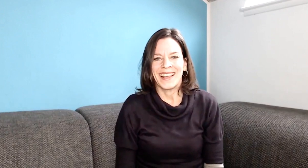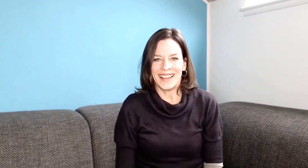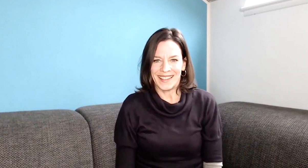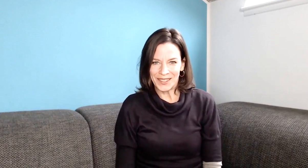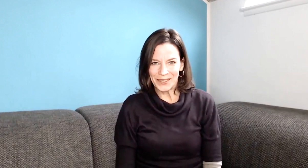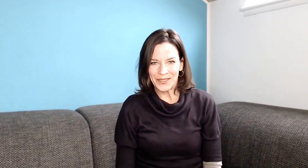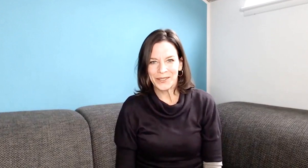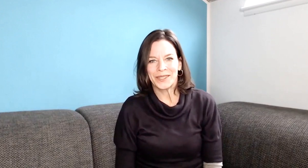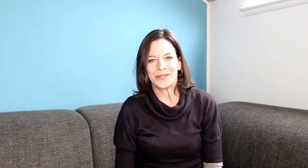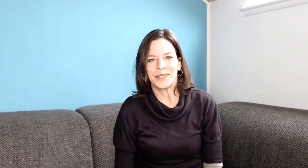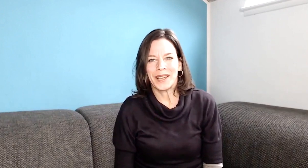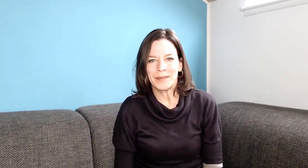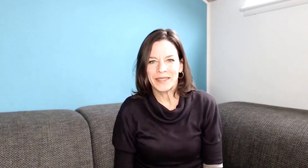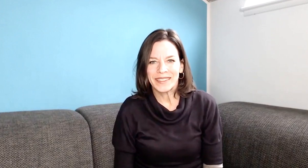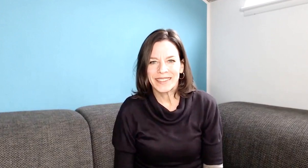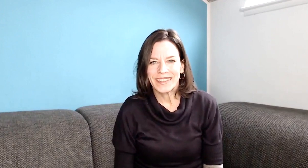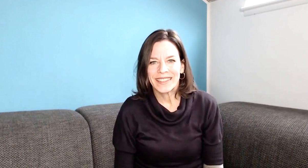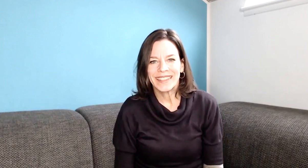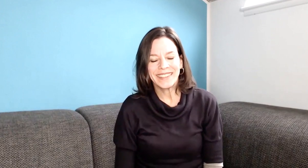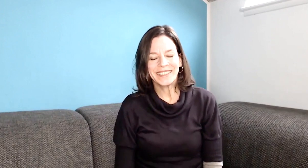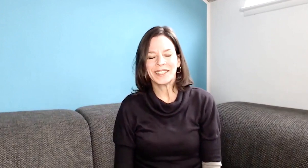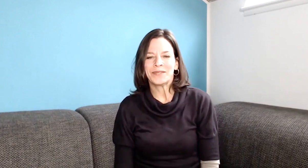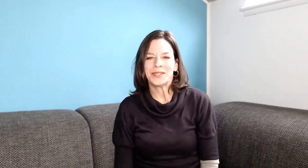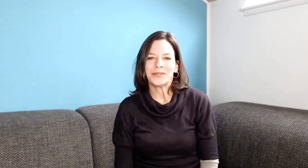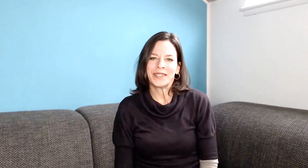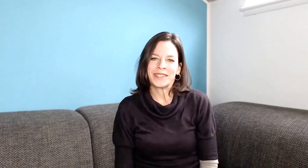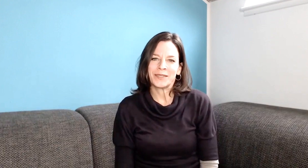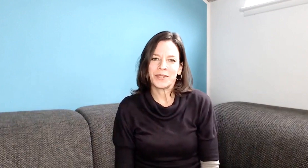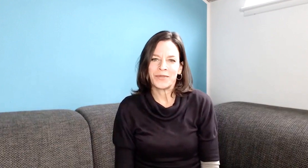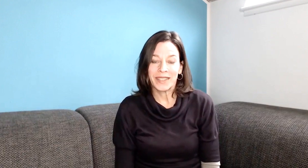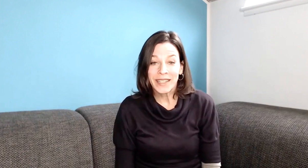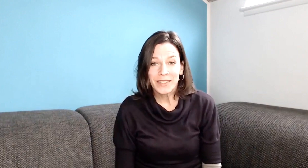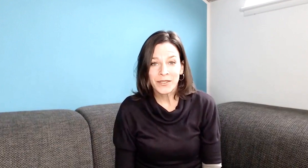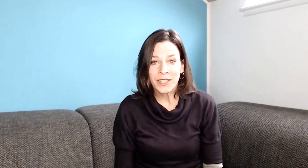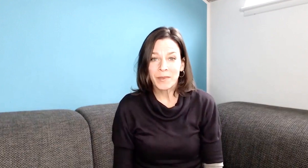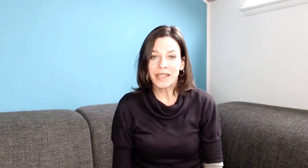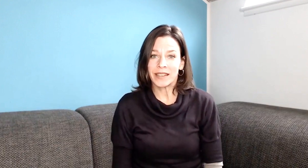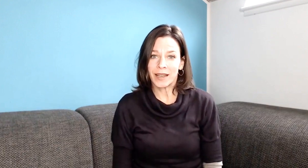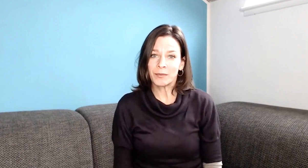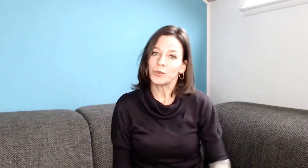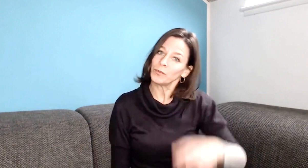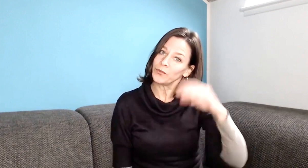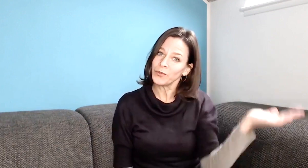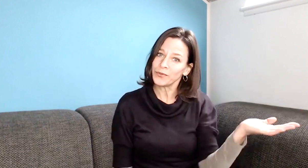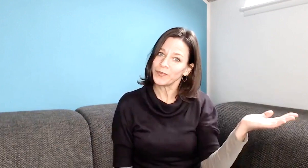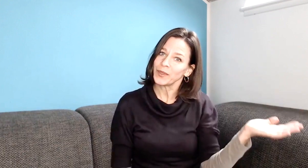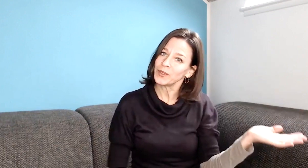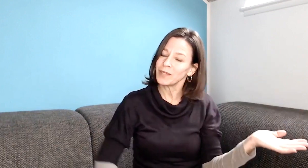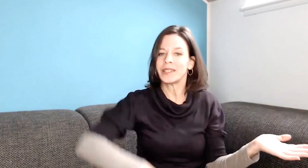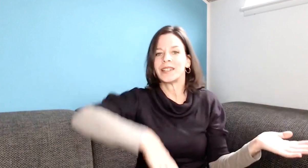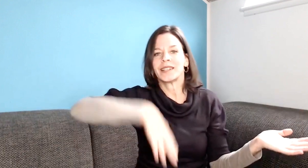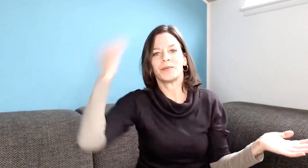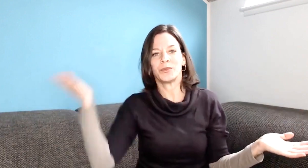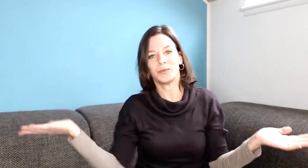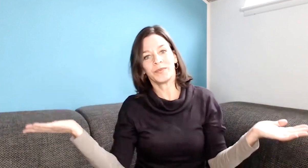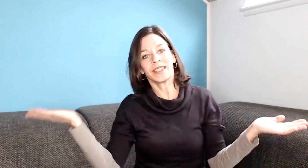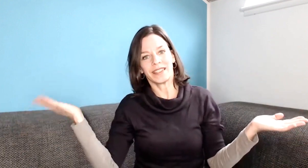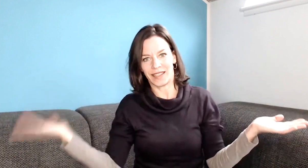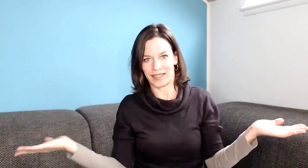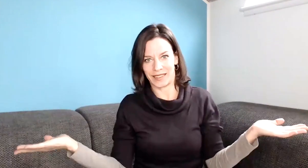Hallo, schön, dass du da bist. In diesem Video geht es um den Vergleich zwischen dem Enneagramm Typen 5 und dem Enneagramm Typen 6.